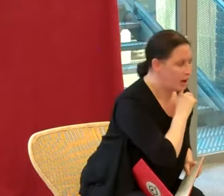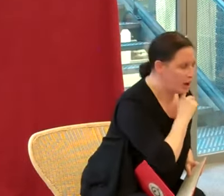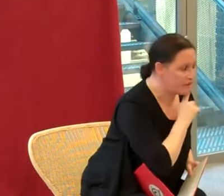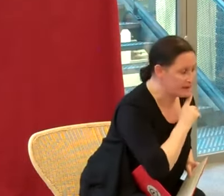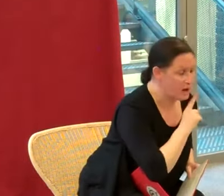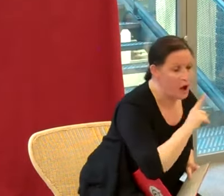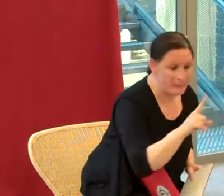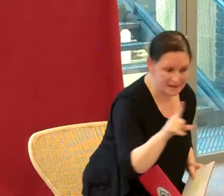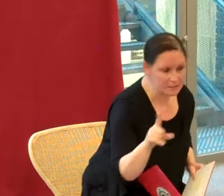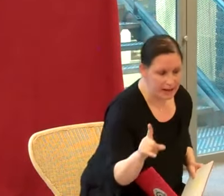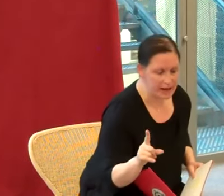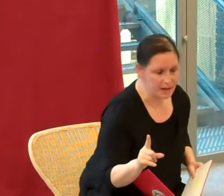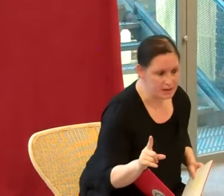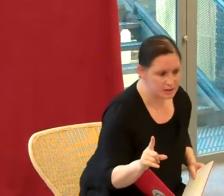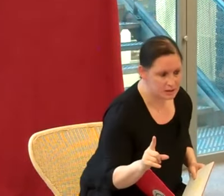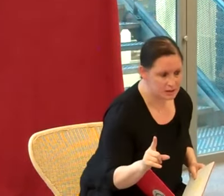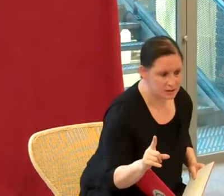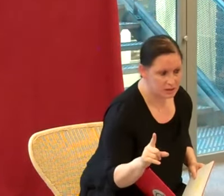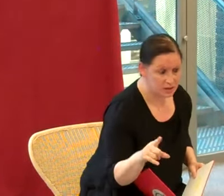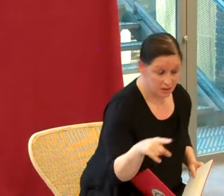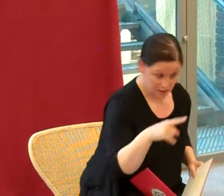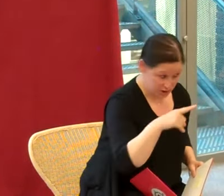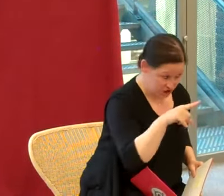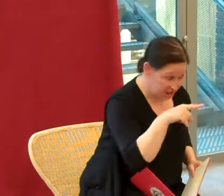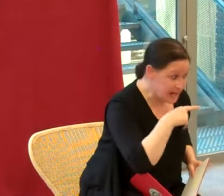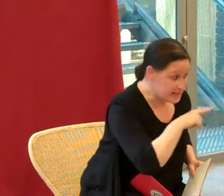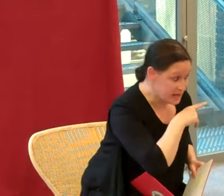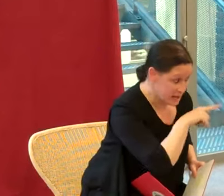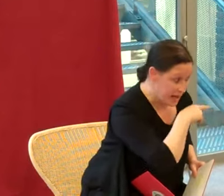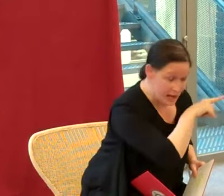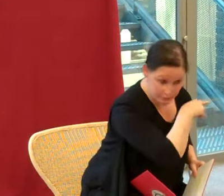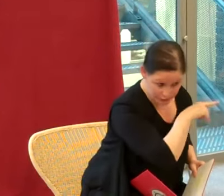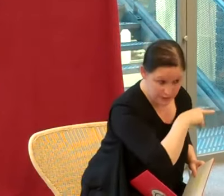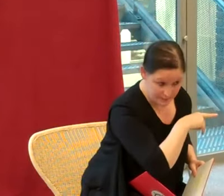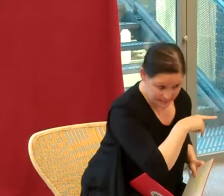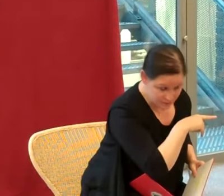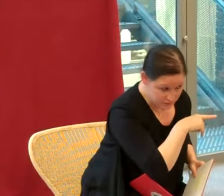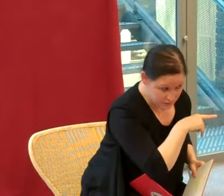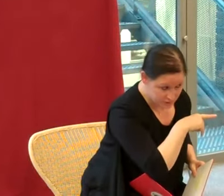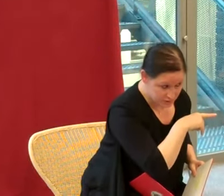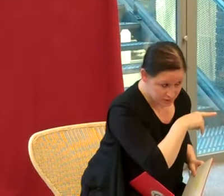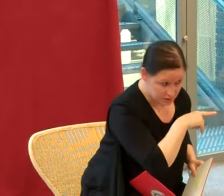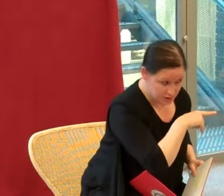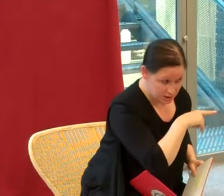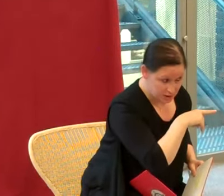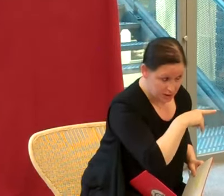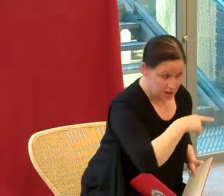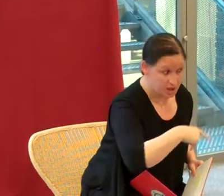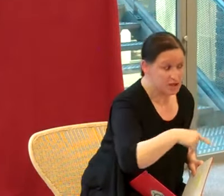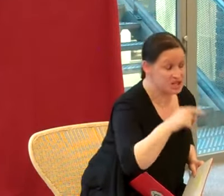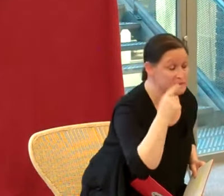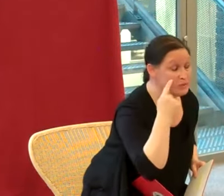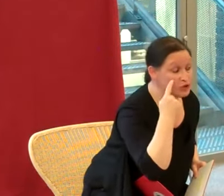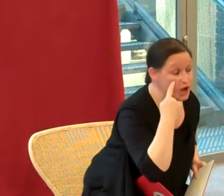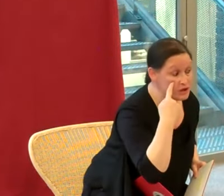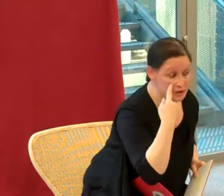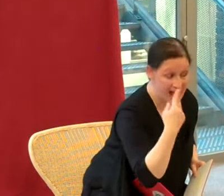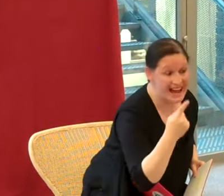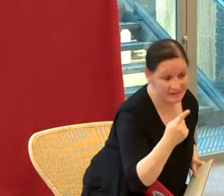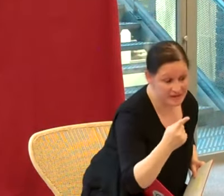en fait, en passant par là, j'ai regardé à la porte de la maison, j'ai mis mon œil à la